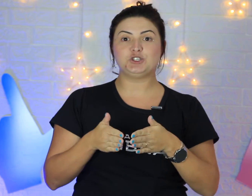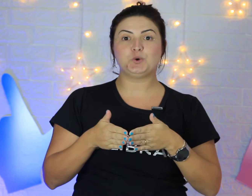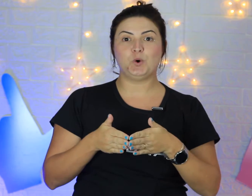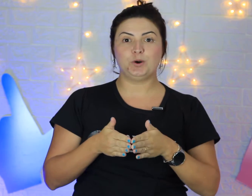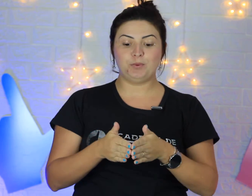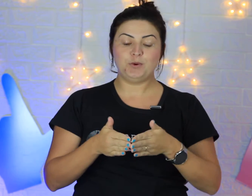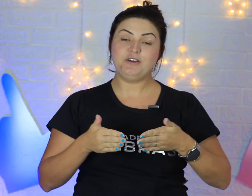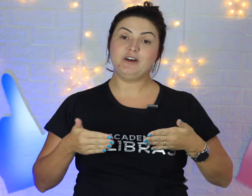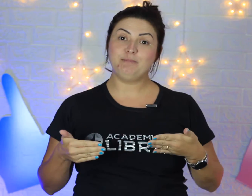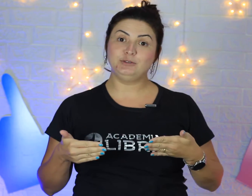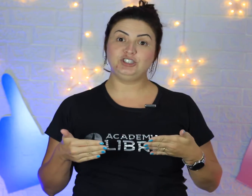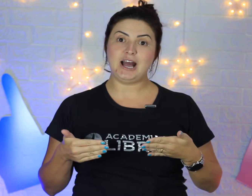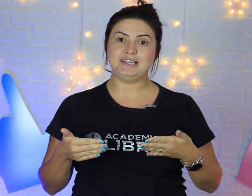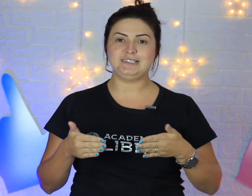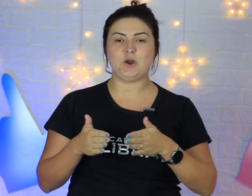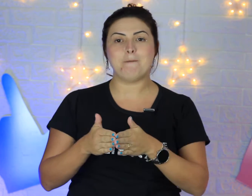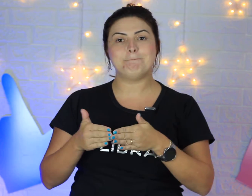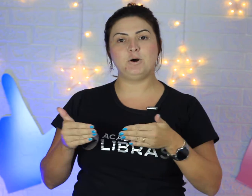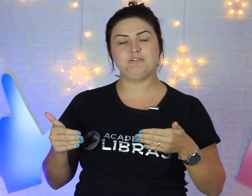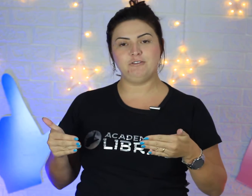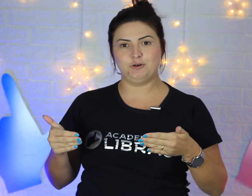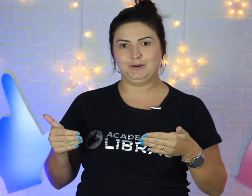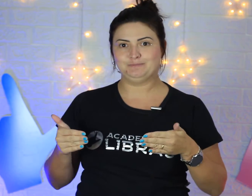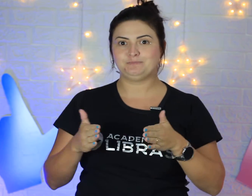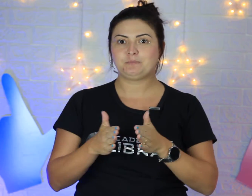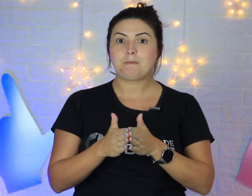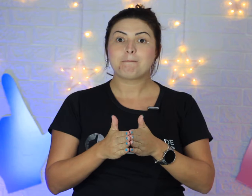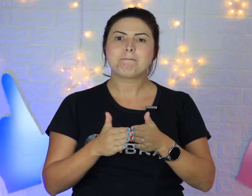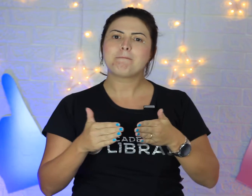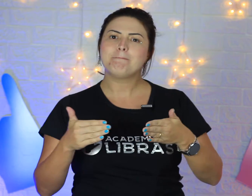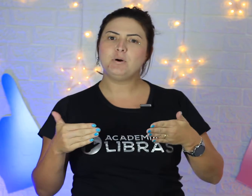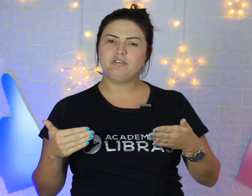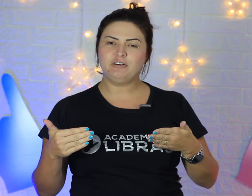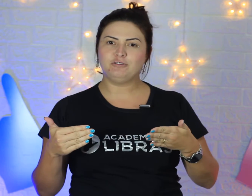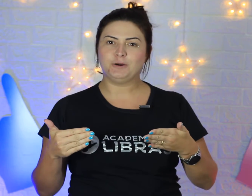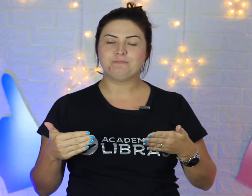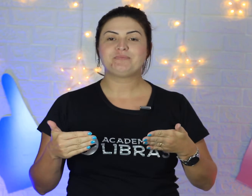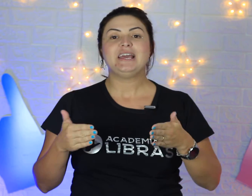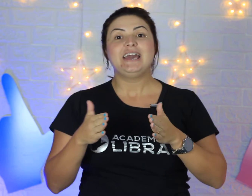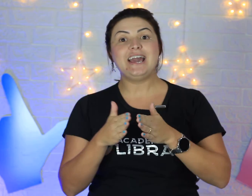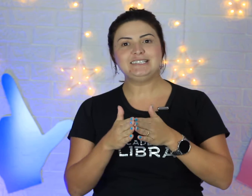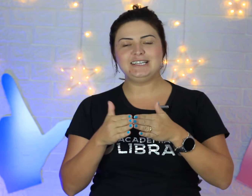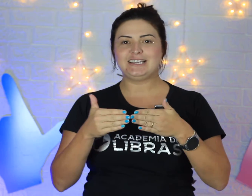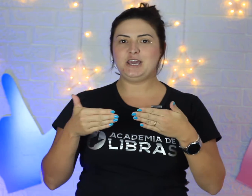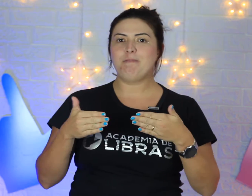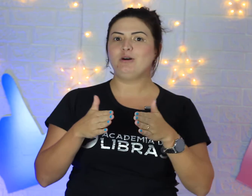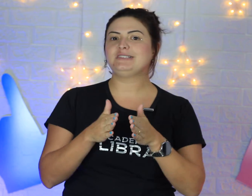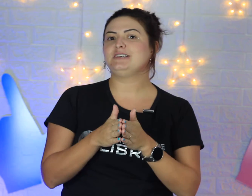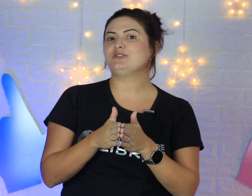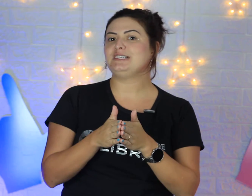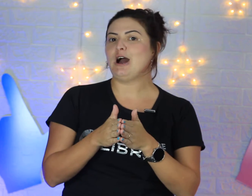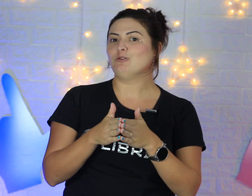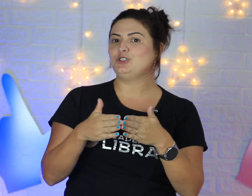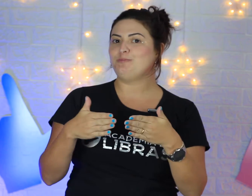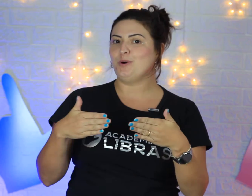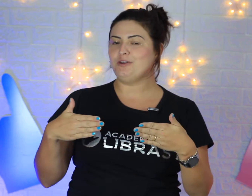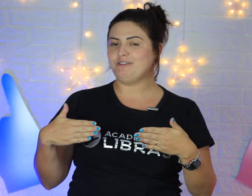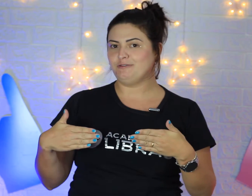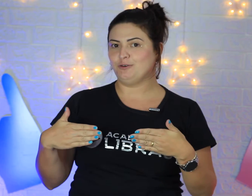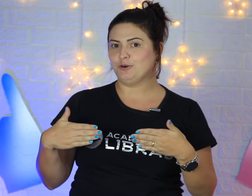do corpo e vai puxar assim, ó, por favor, por favor. Esse daqui pode ser o sinal de por favor